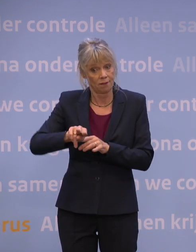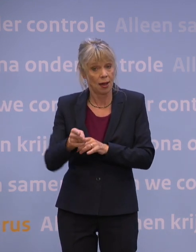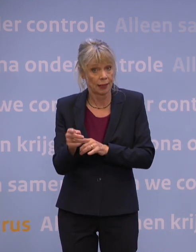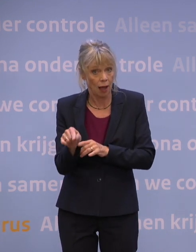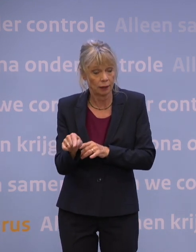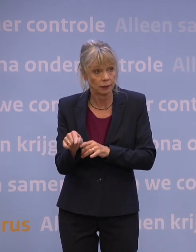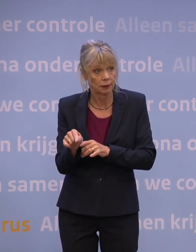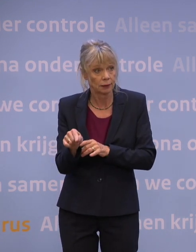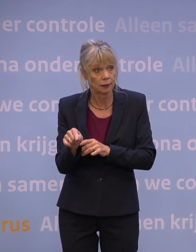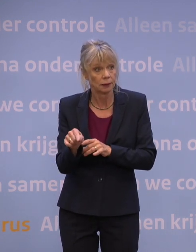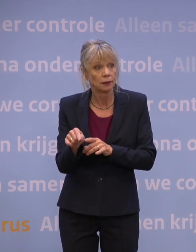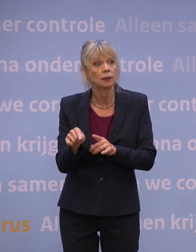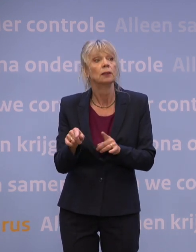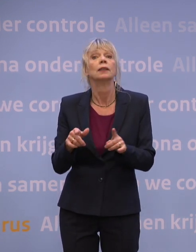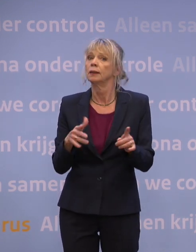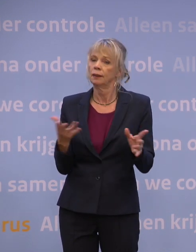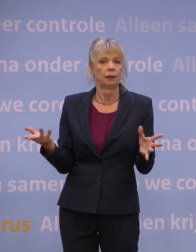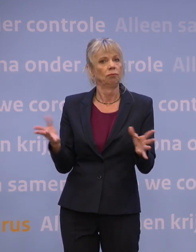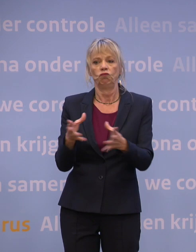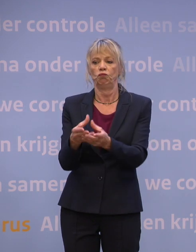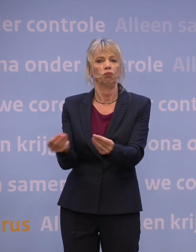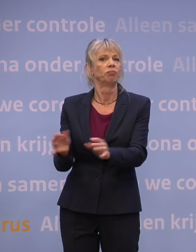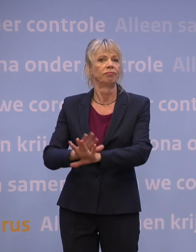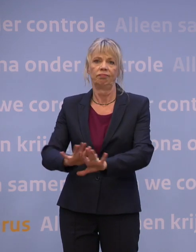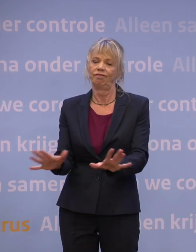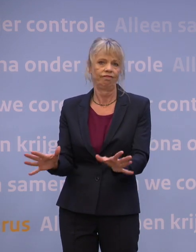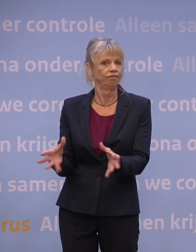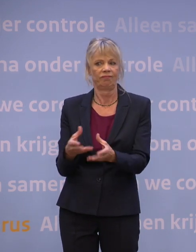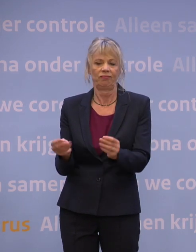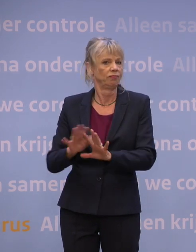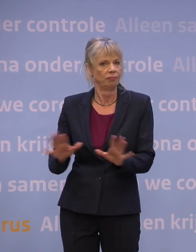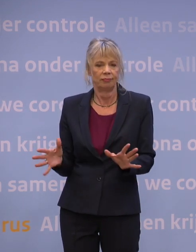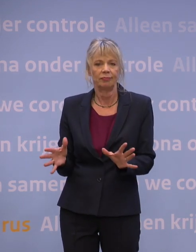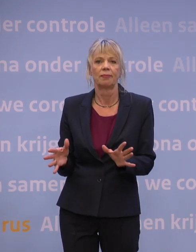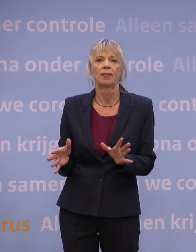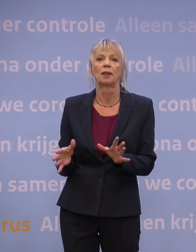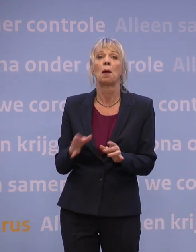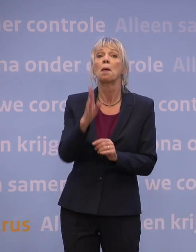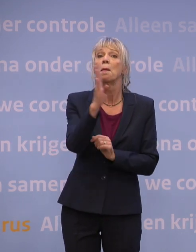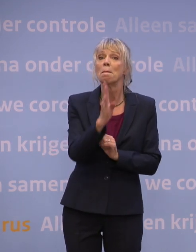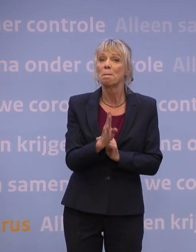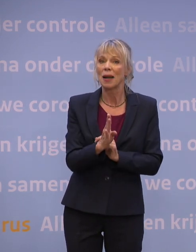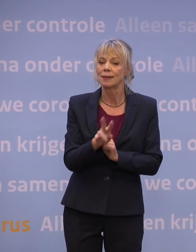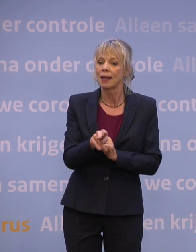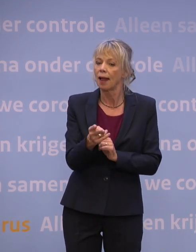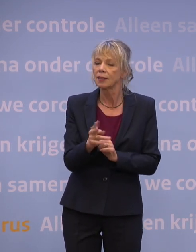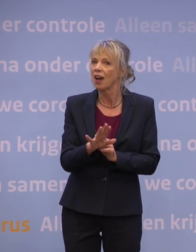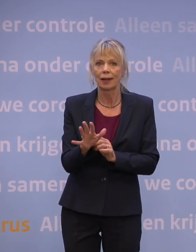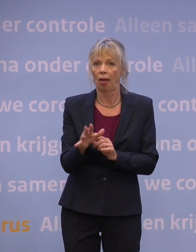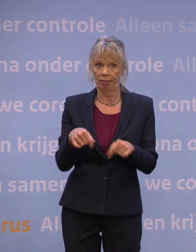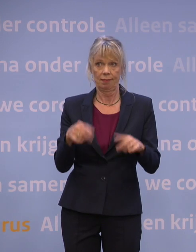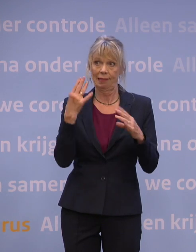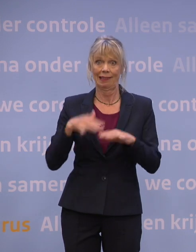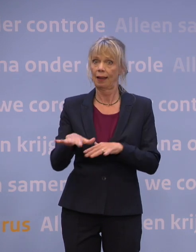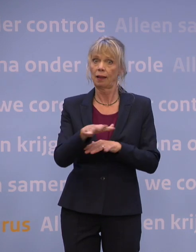survival of the fittest verloren, dus die lijkt eigenlijk weg te zijn. De Braziliaanse variant zet ook niet echt door. Maar